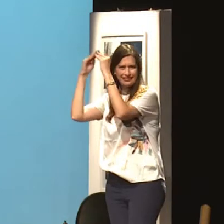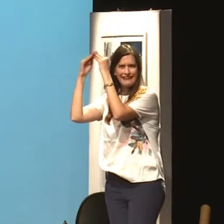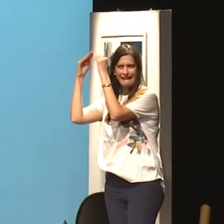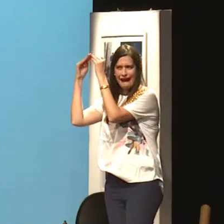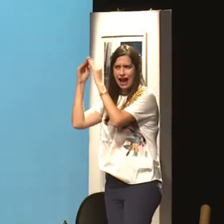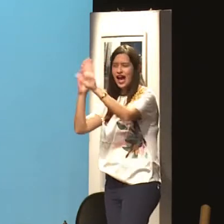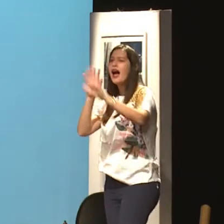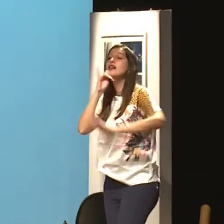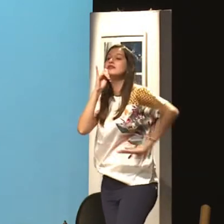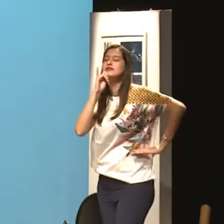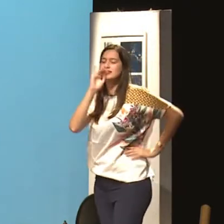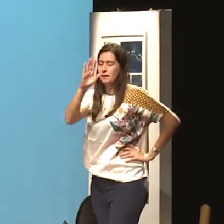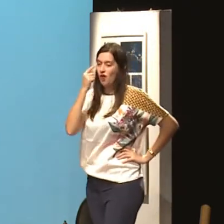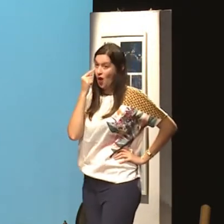dentro de casa, por exemplo,